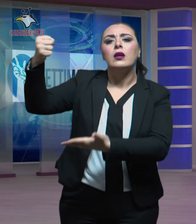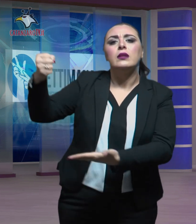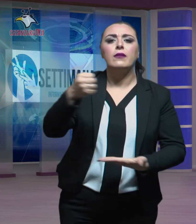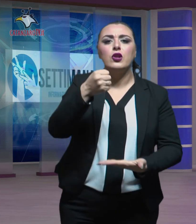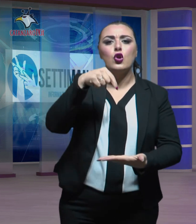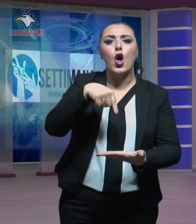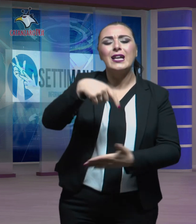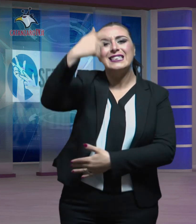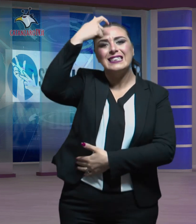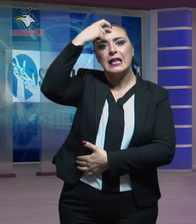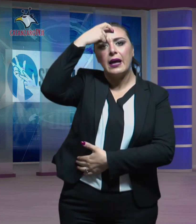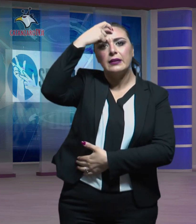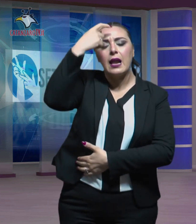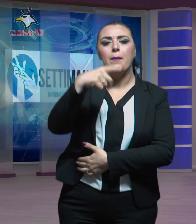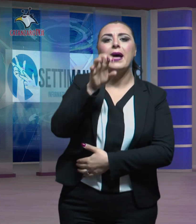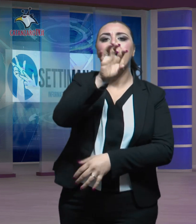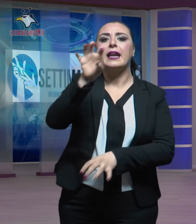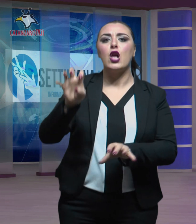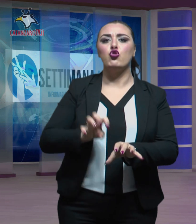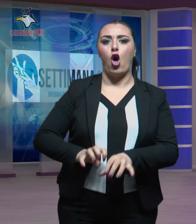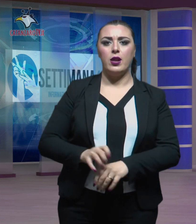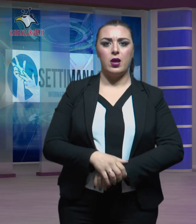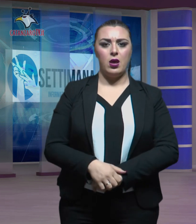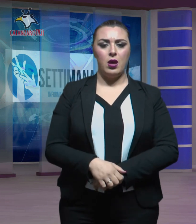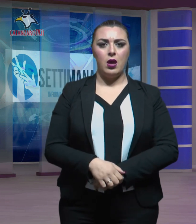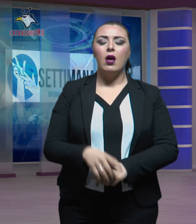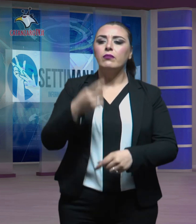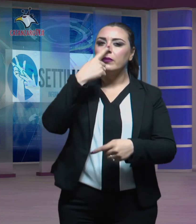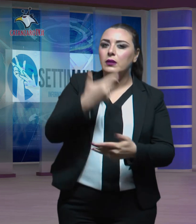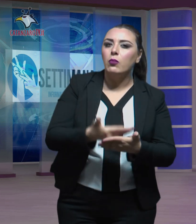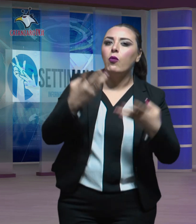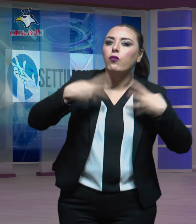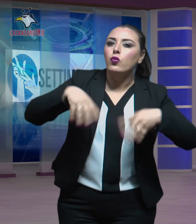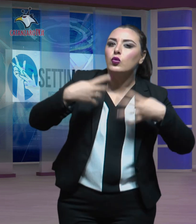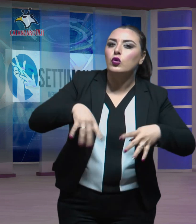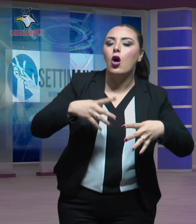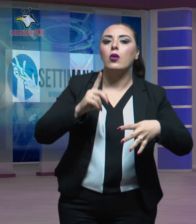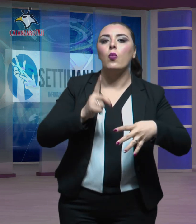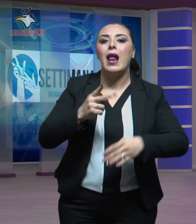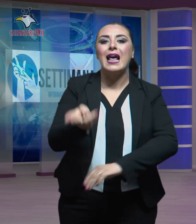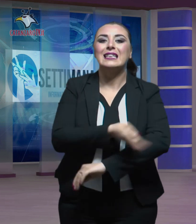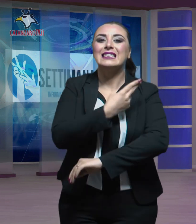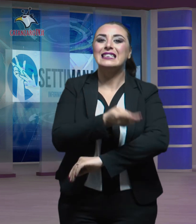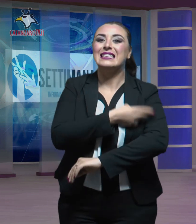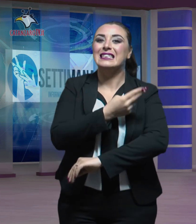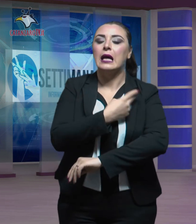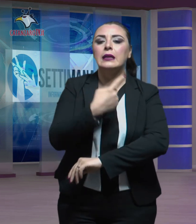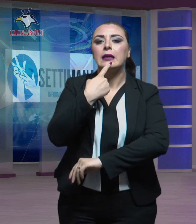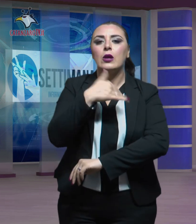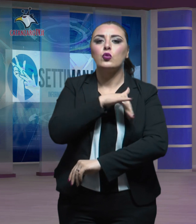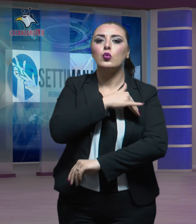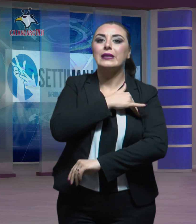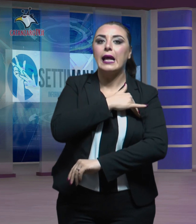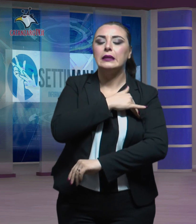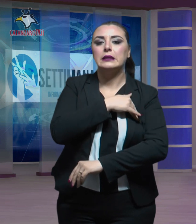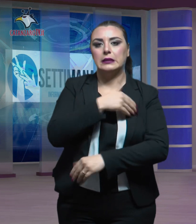Statale per le Regioni riguardo le funzioni relative all'assistenza degli alunni